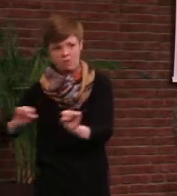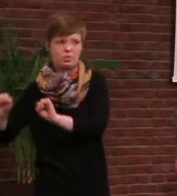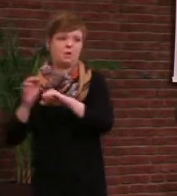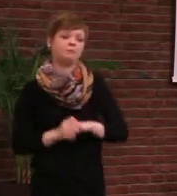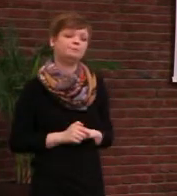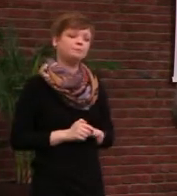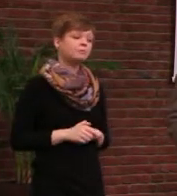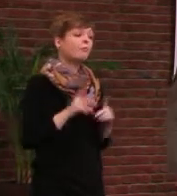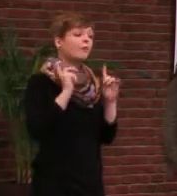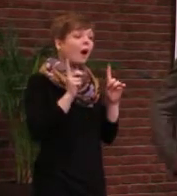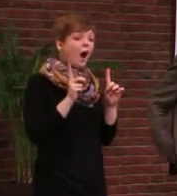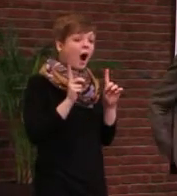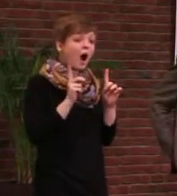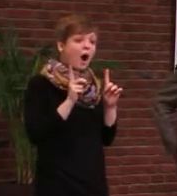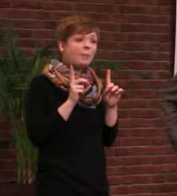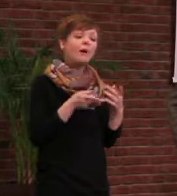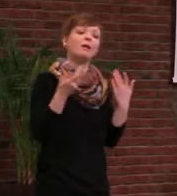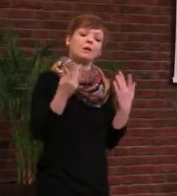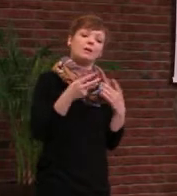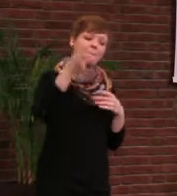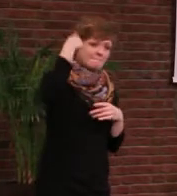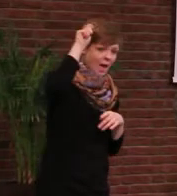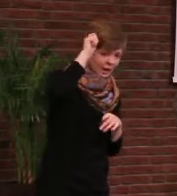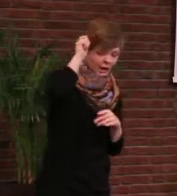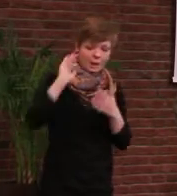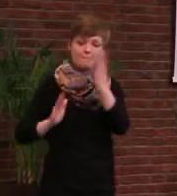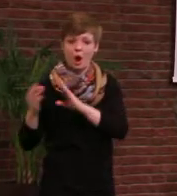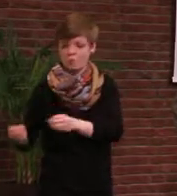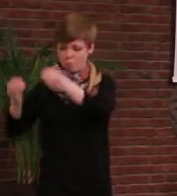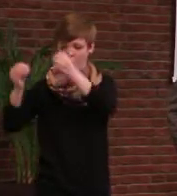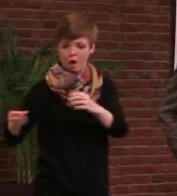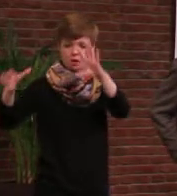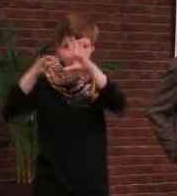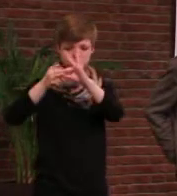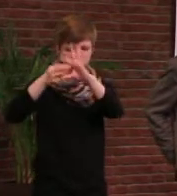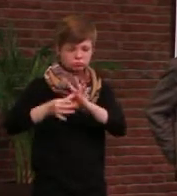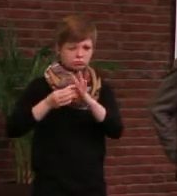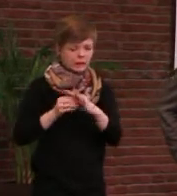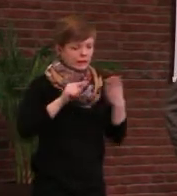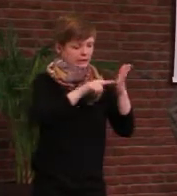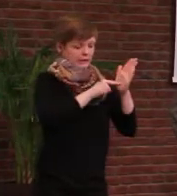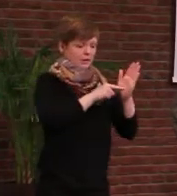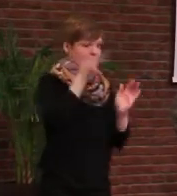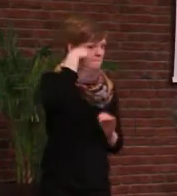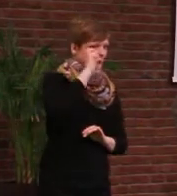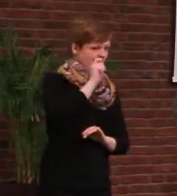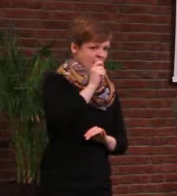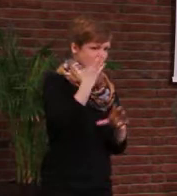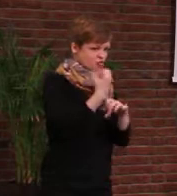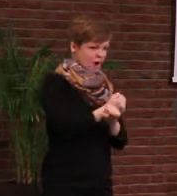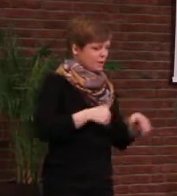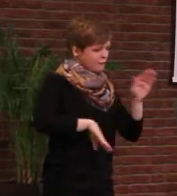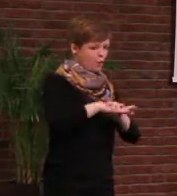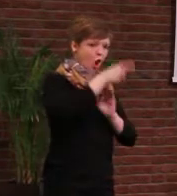Allerdings, und das macht die Verzahnung zwischen Berlin und Brandenburg deutlich, wird Berlin nicht in der Lage sein, sich selber zu 100 Prozent aus